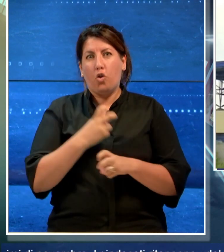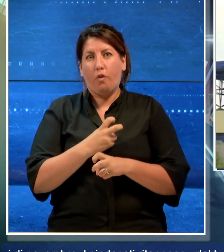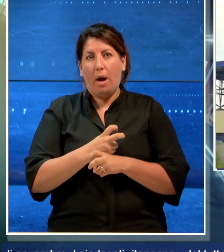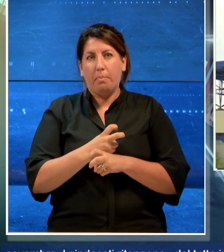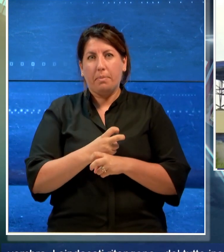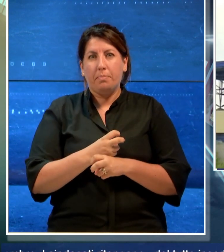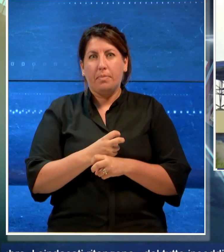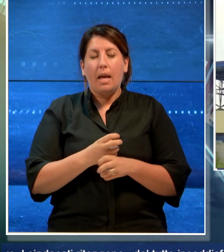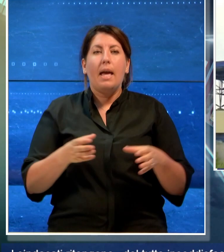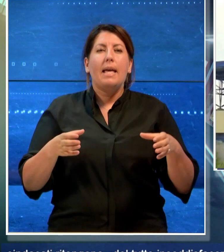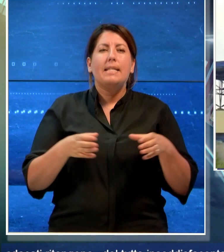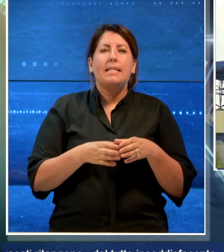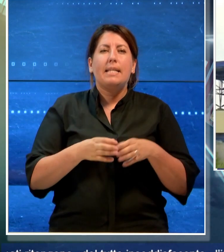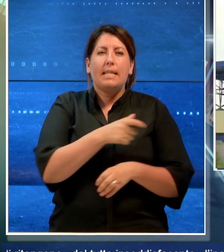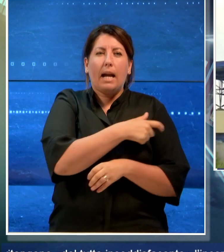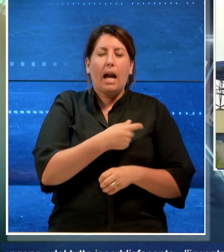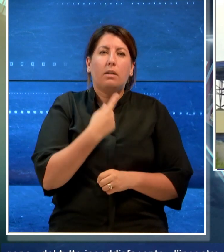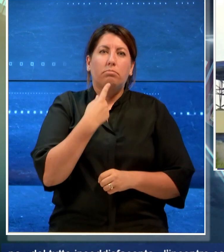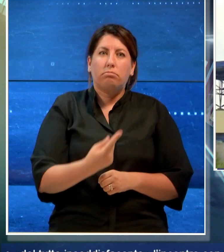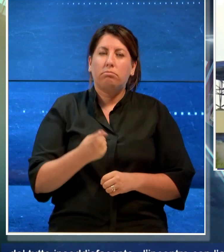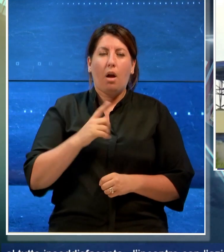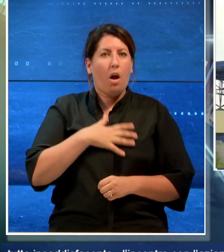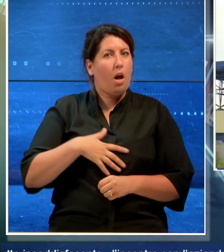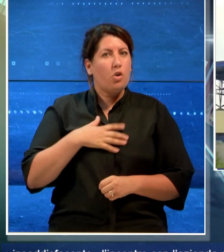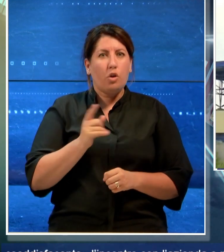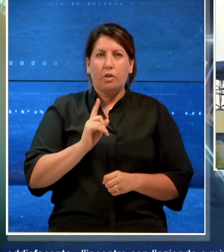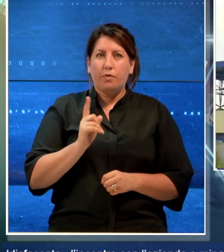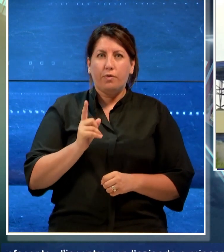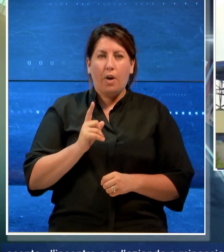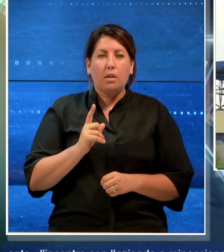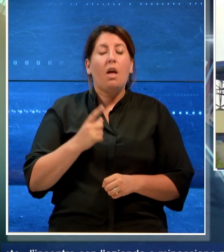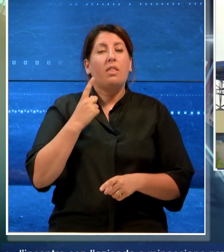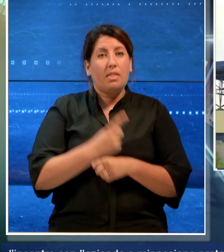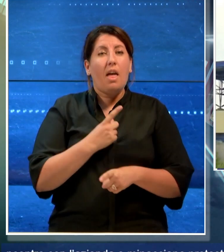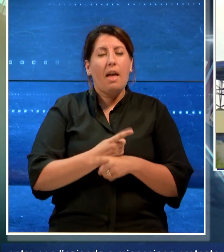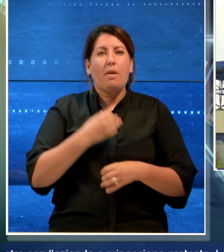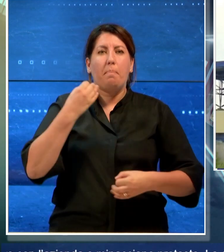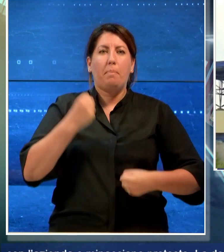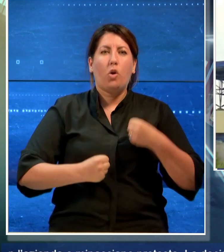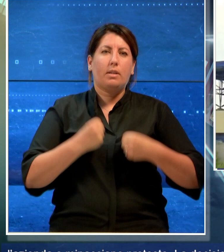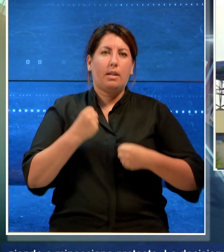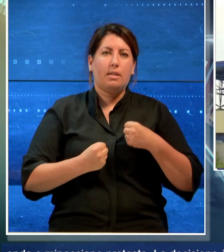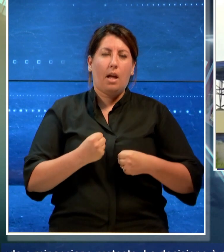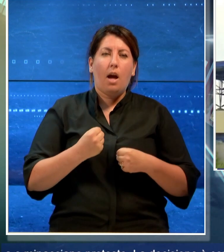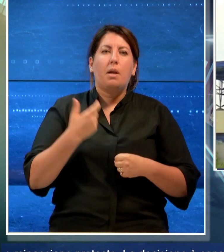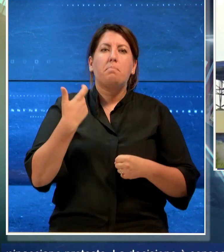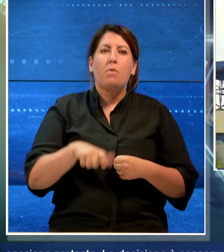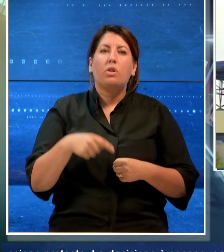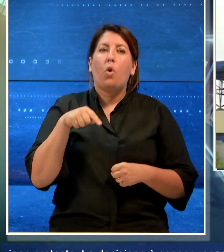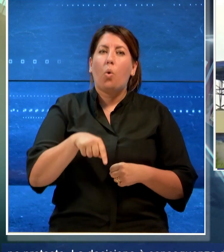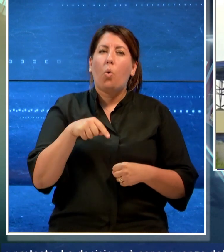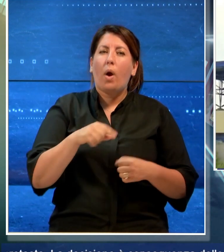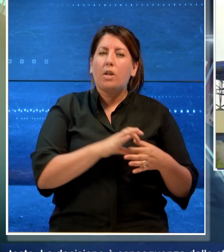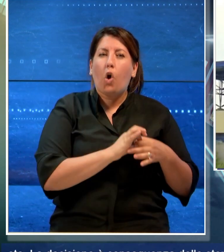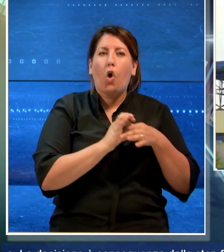insoddisfacente l'incontro con l'azienda e minacciano proteste. La decisione è conseguenza dello stop